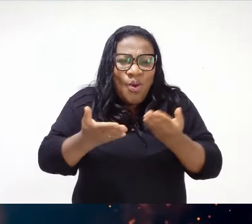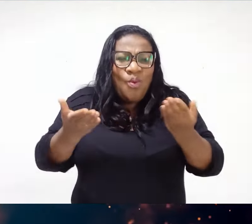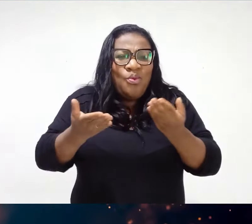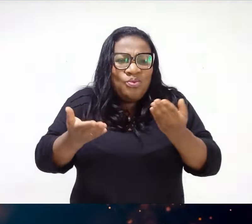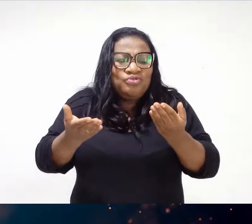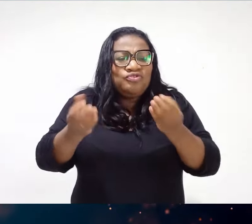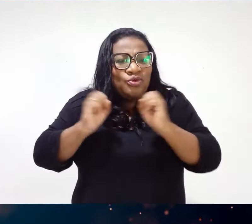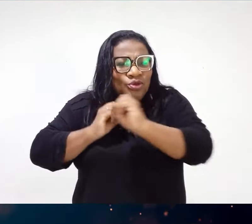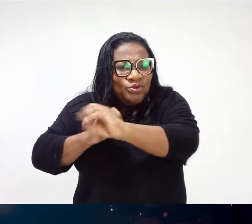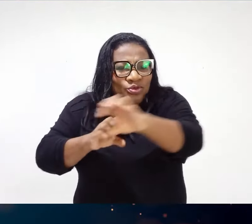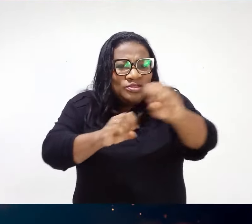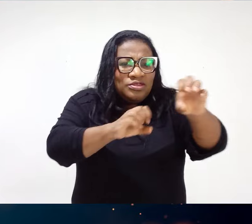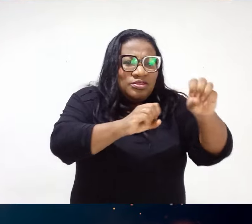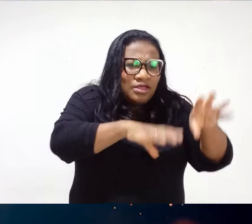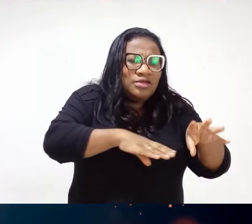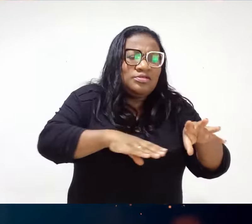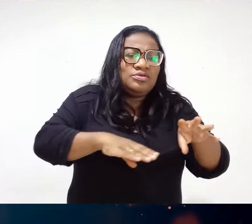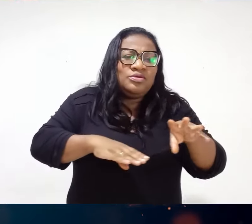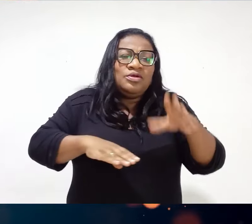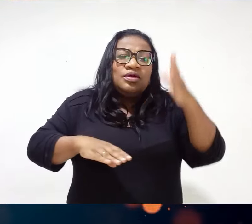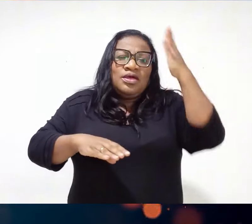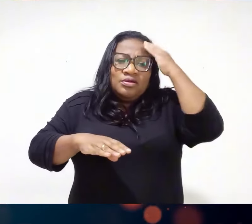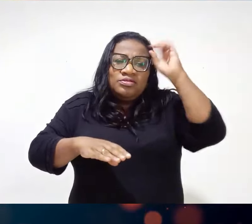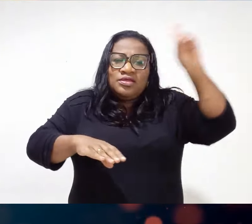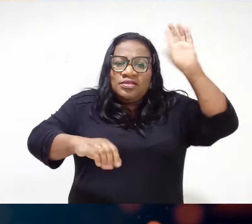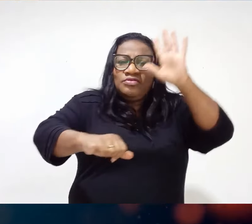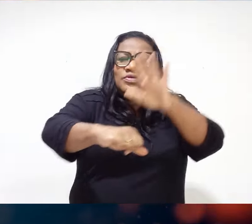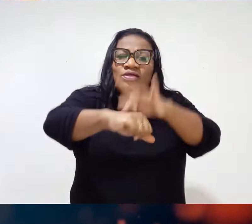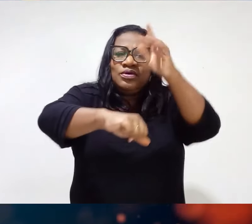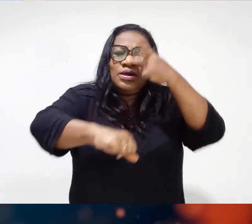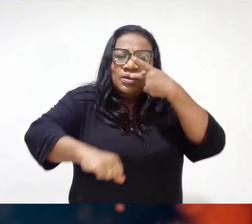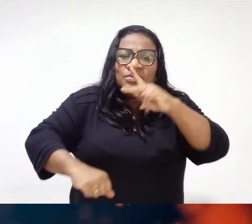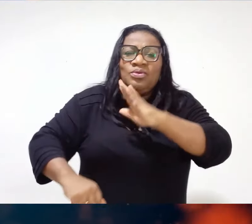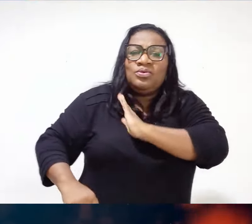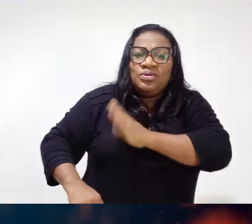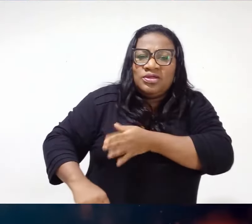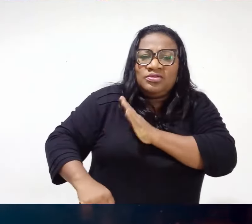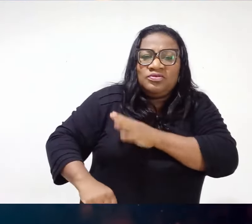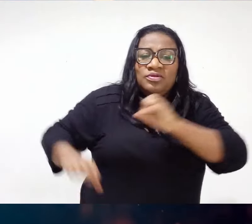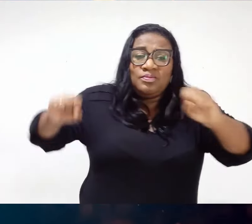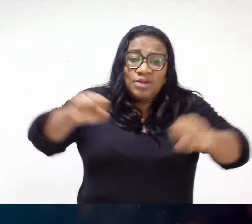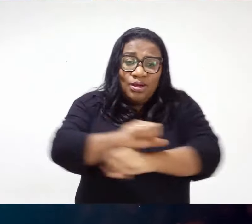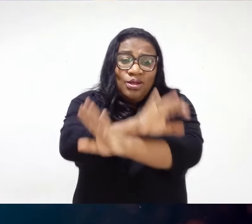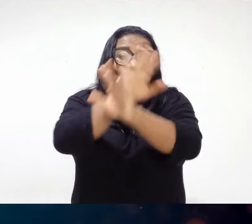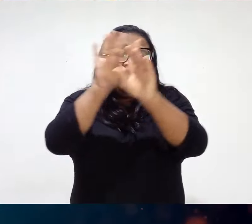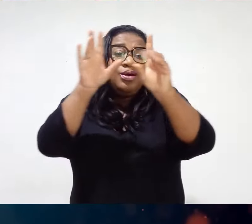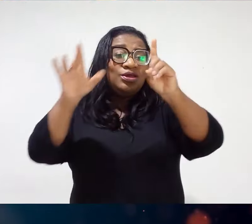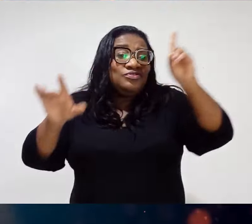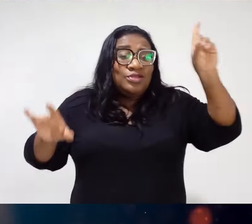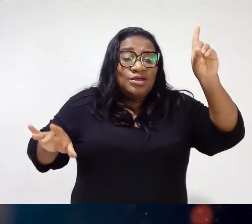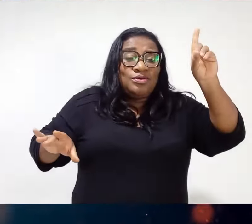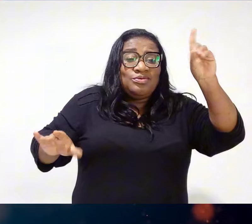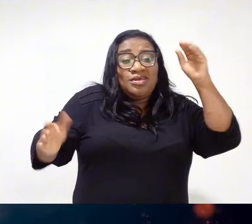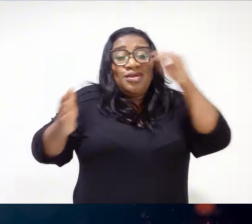vivendo Mas o Senhor vai tocar corações Através desse vídeo Pra glória de Deus Até o próximo vídeo